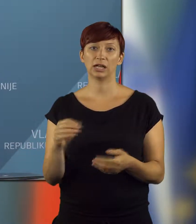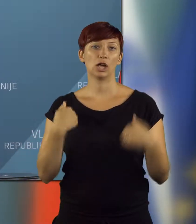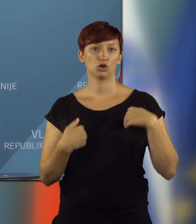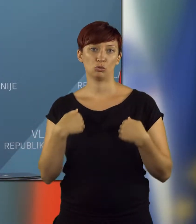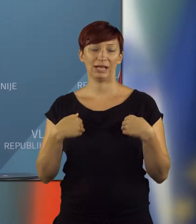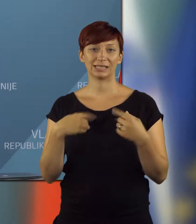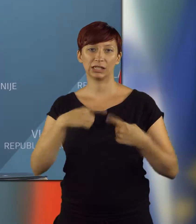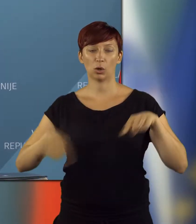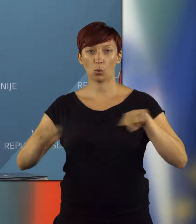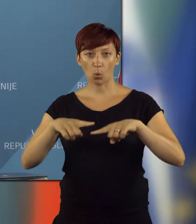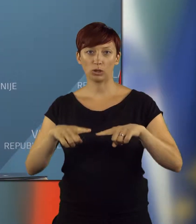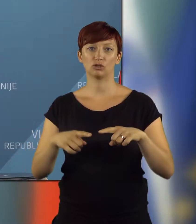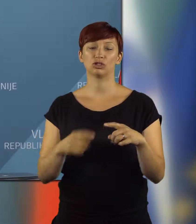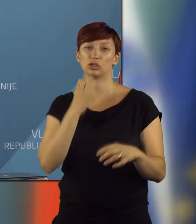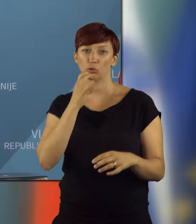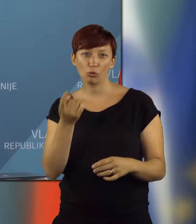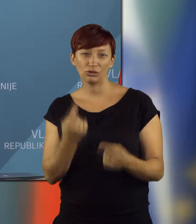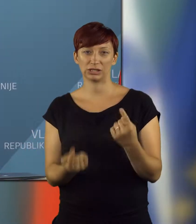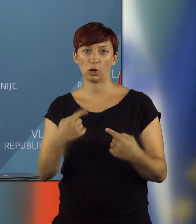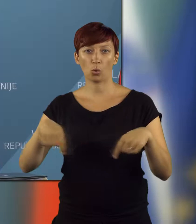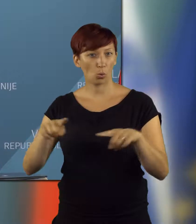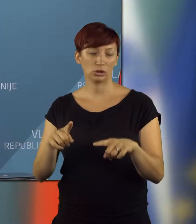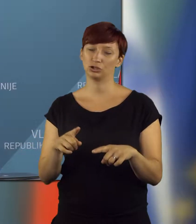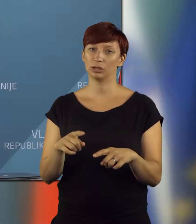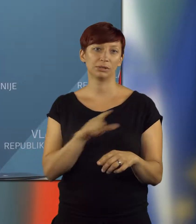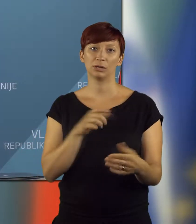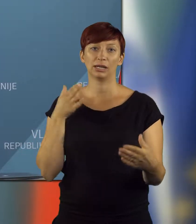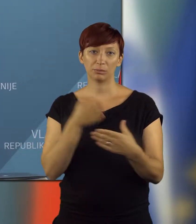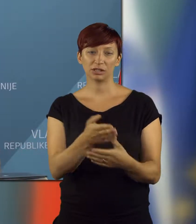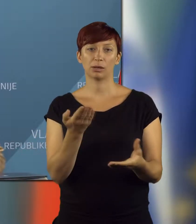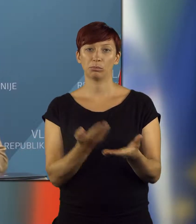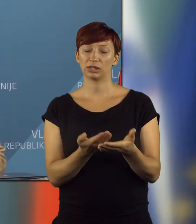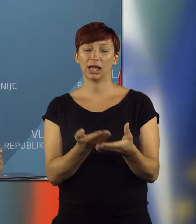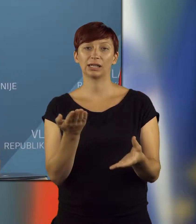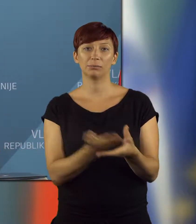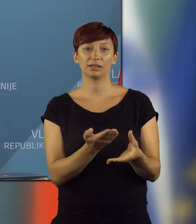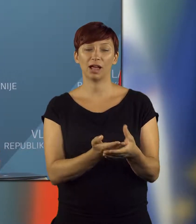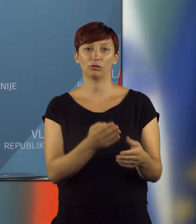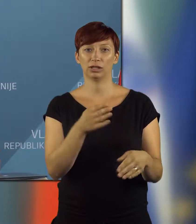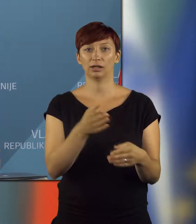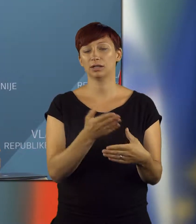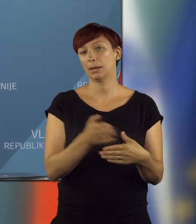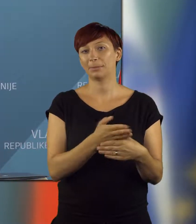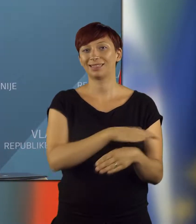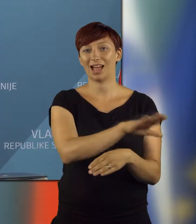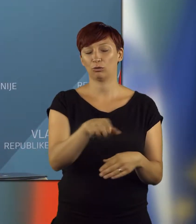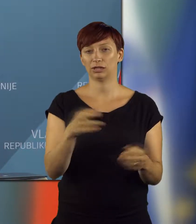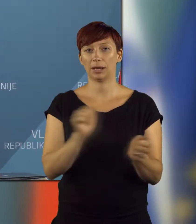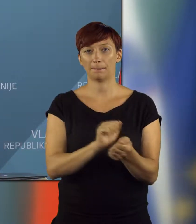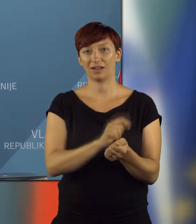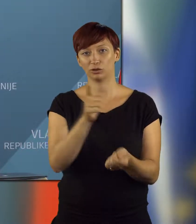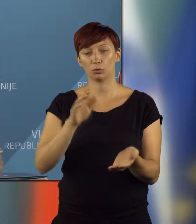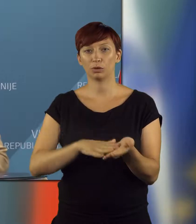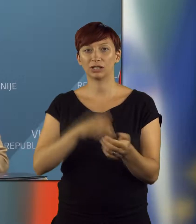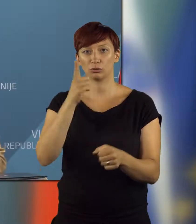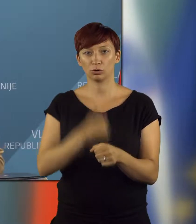življenskih okoliščenih in pa zgodovinskih okoliščenih, ampak neposredno na podlage mednarodnega prava, kar pomeni, da